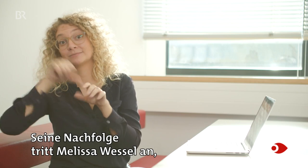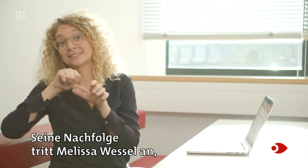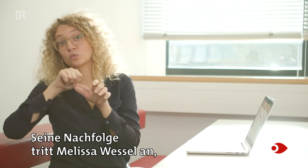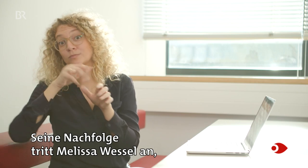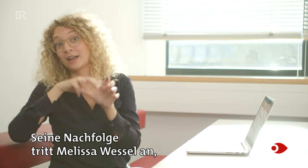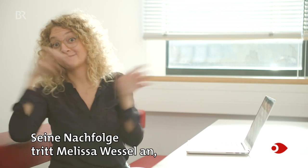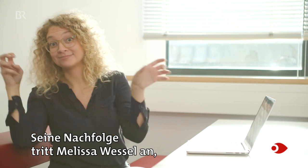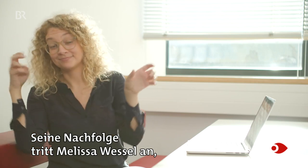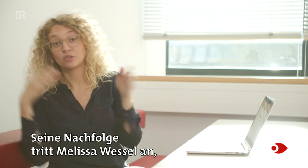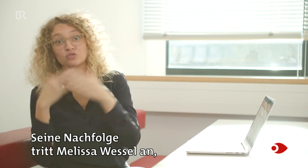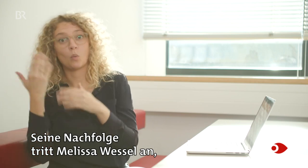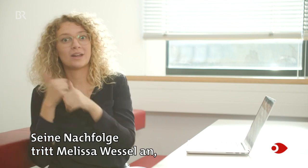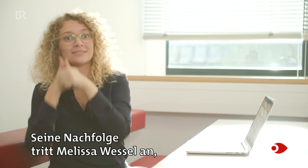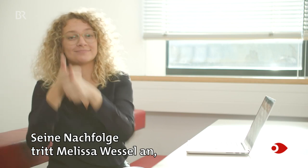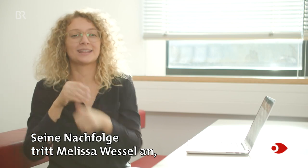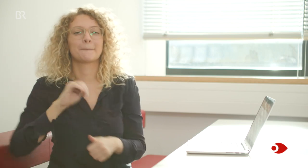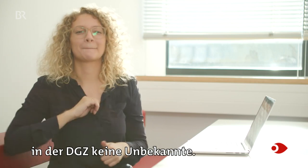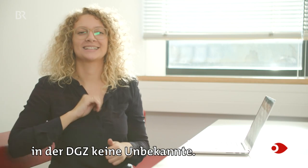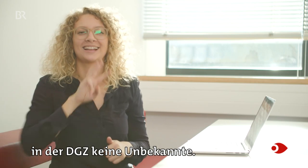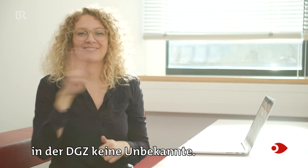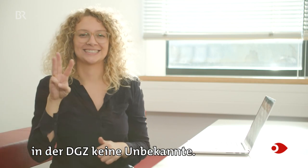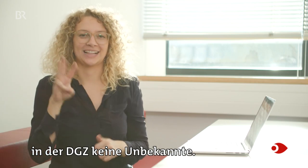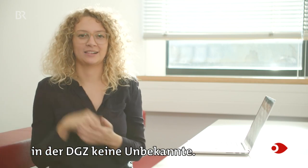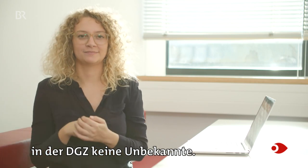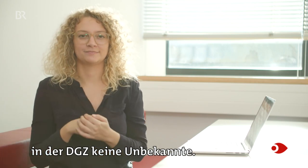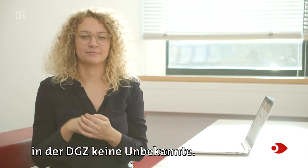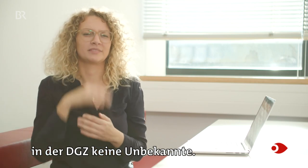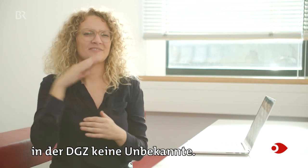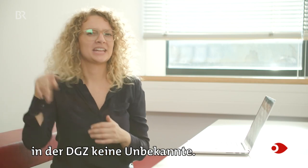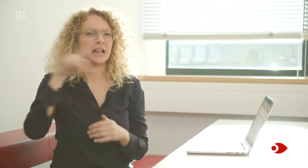Nachfolge tritt Melissa Wessel an. In der DGZ keine Unbekannte.